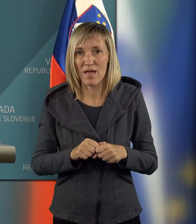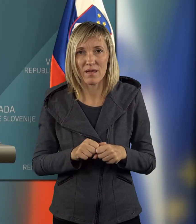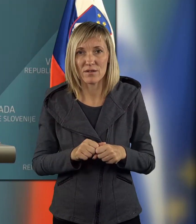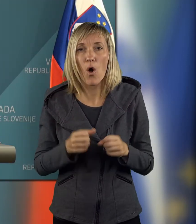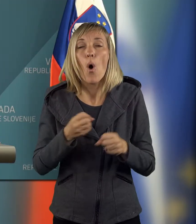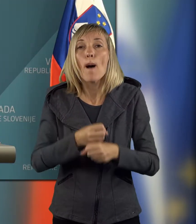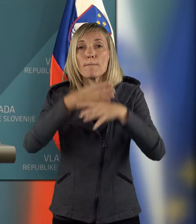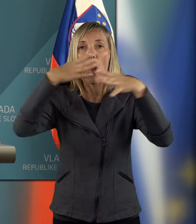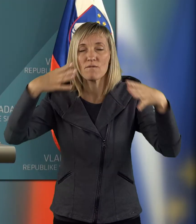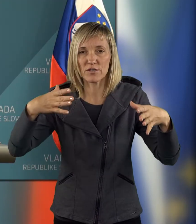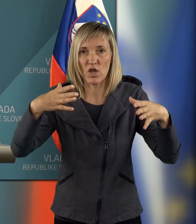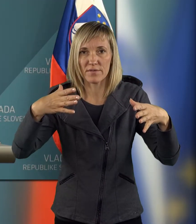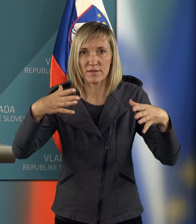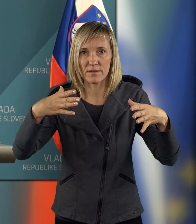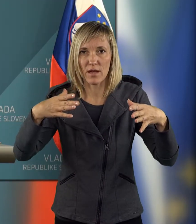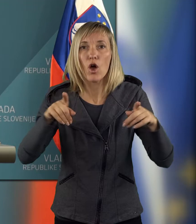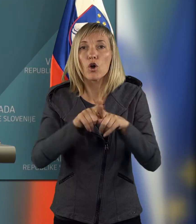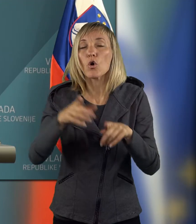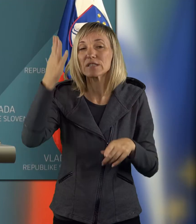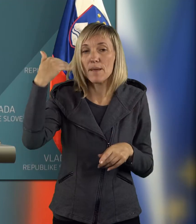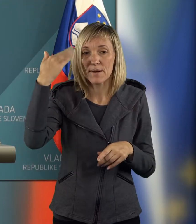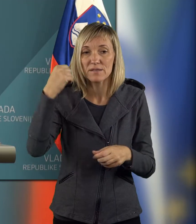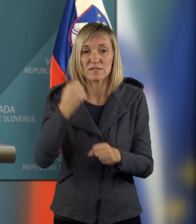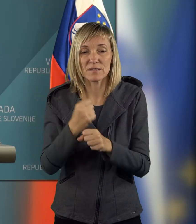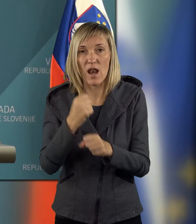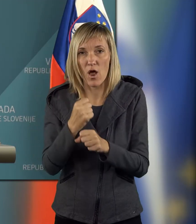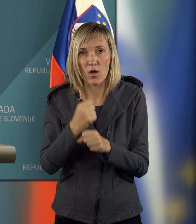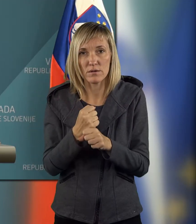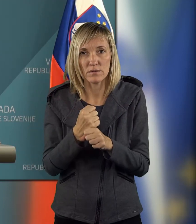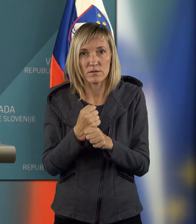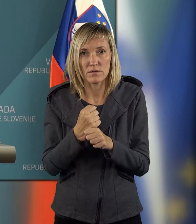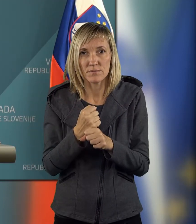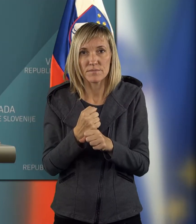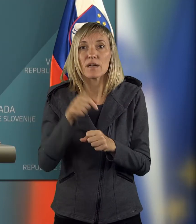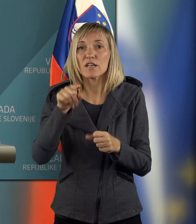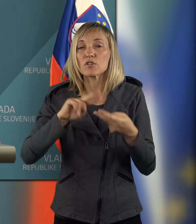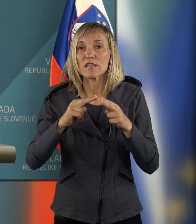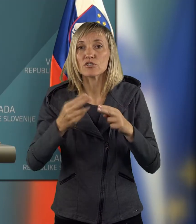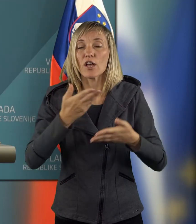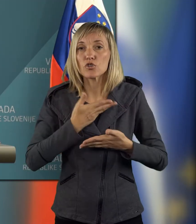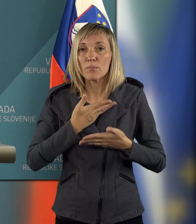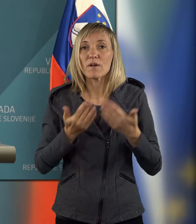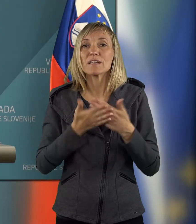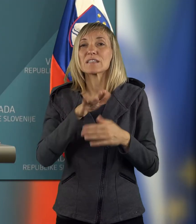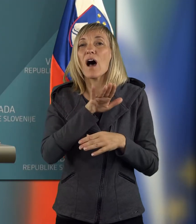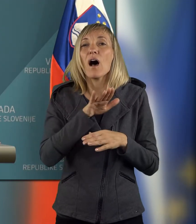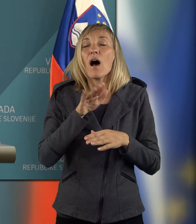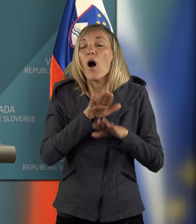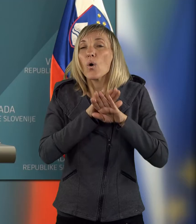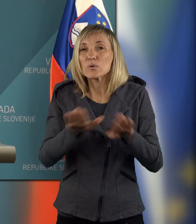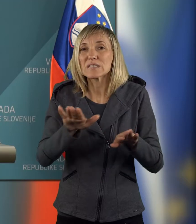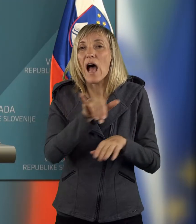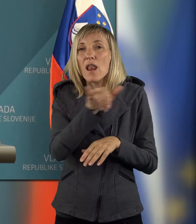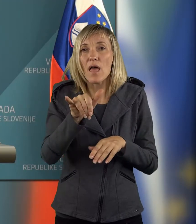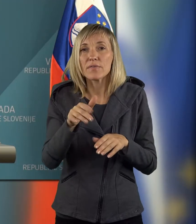povečal, kar se je to v preteklosti delalo, ker so na ta način dobivali za vsa leta naprej